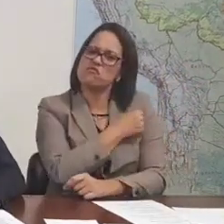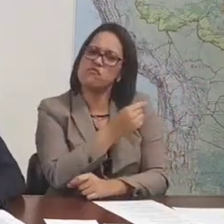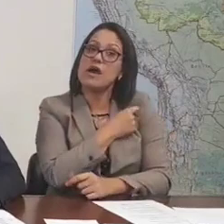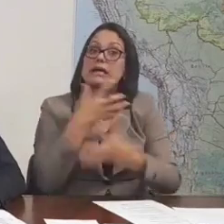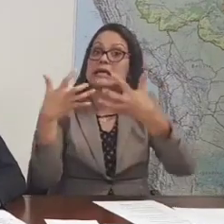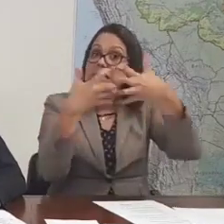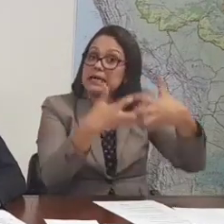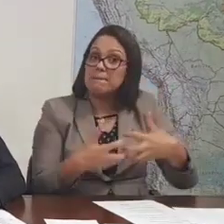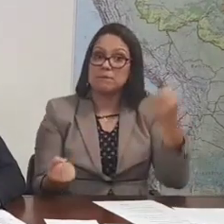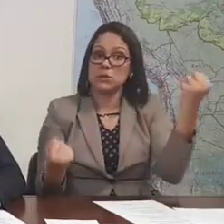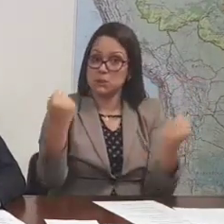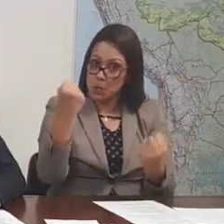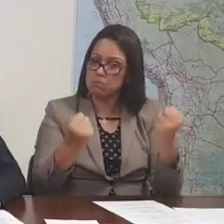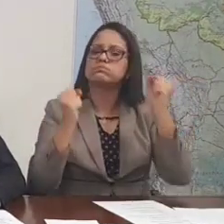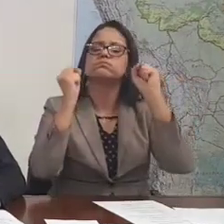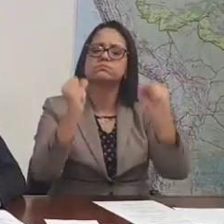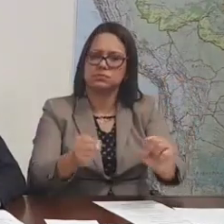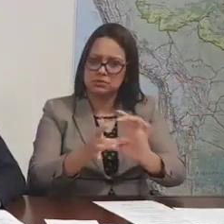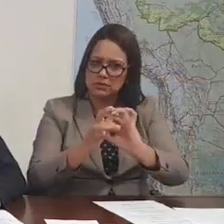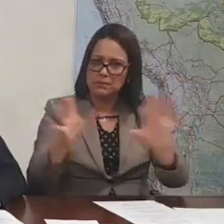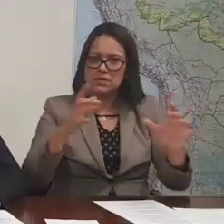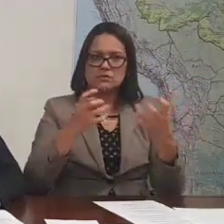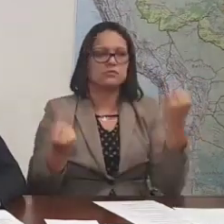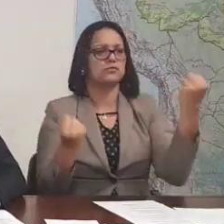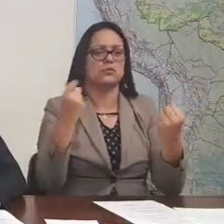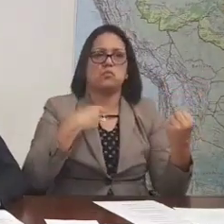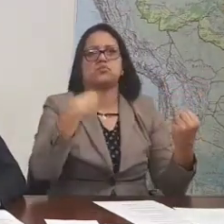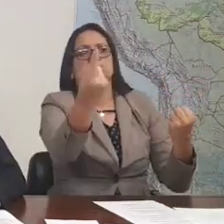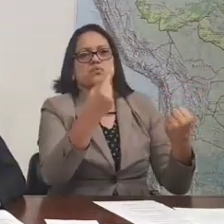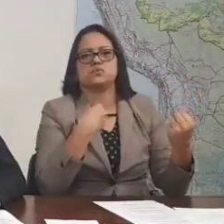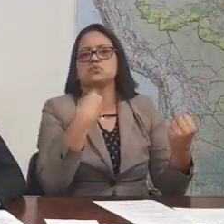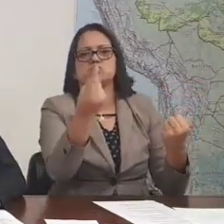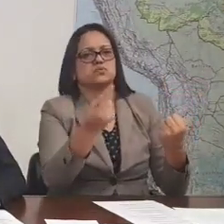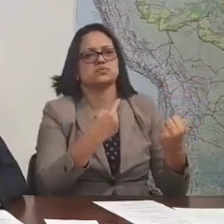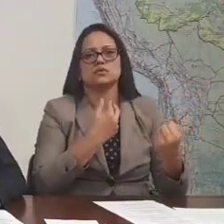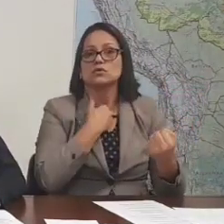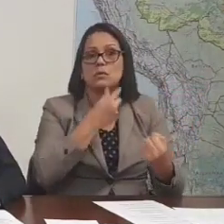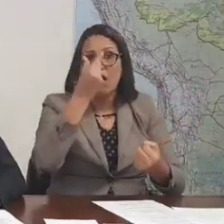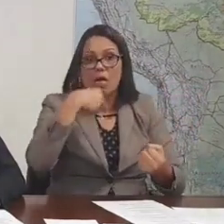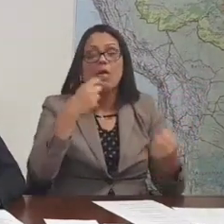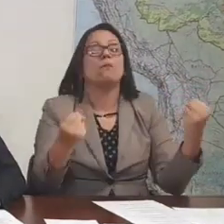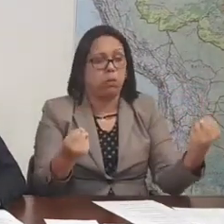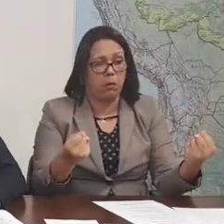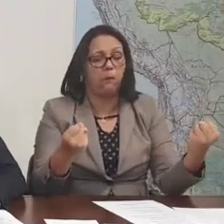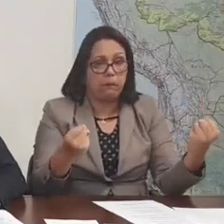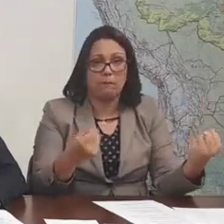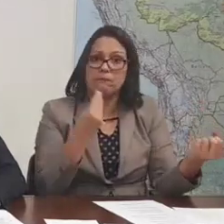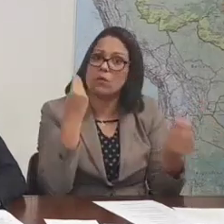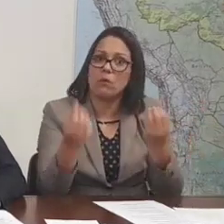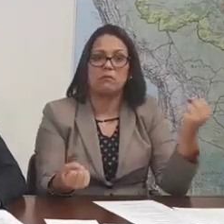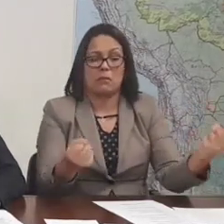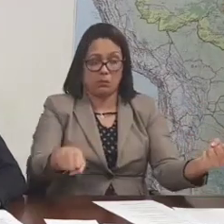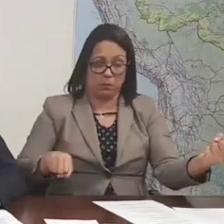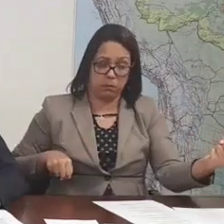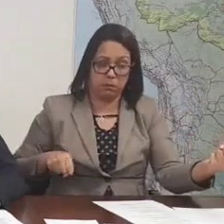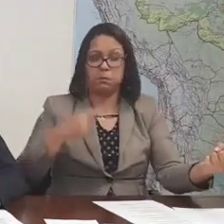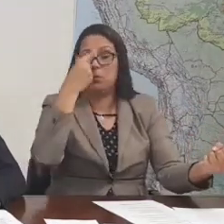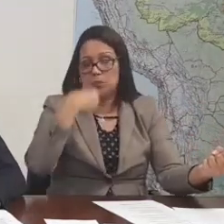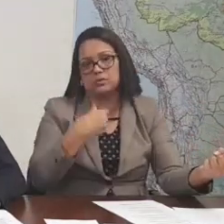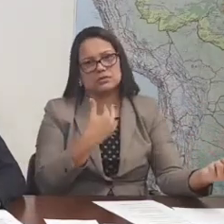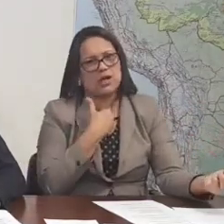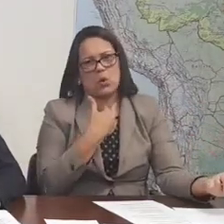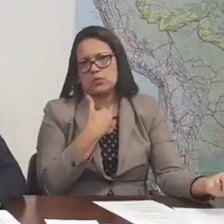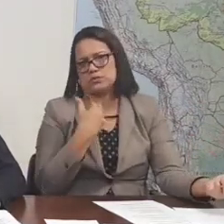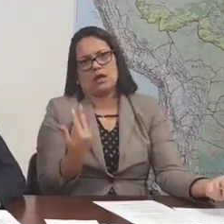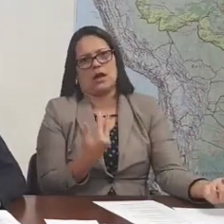caminhoneiros que quiserem vacinar, que é um pessoal que vive aí na estrada e que não pode ficar gripado, porque gripado e colocar o caminhão é complicado, né, presidente?